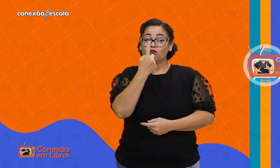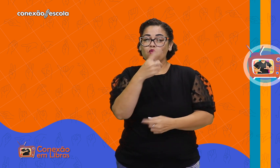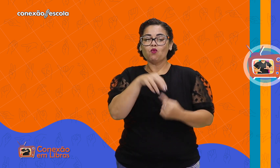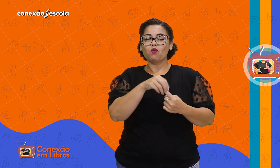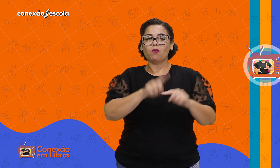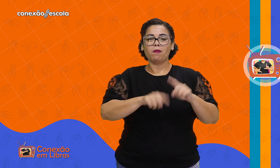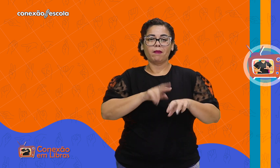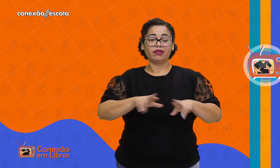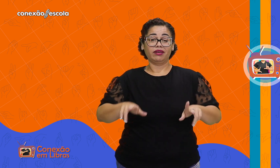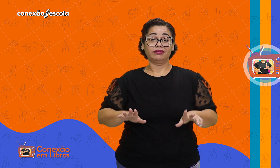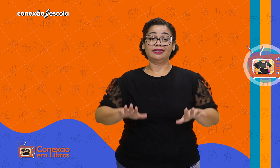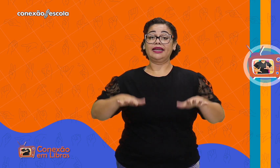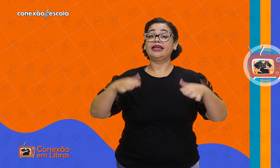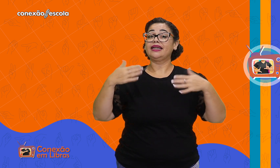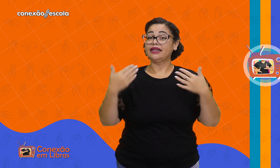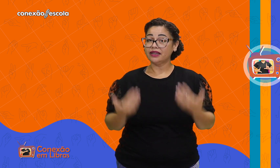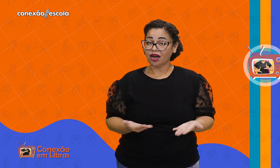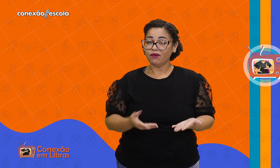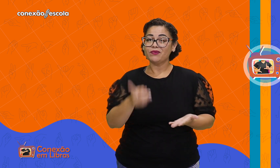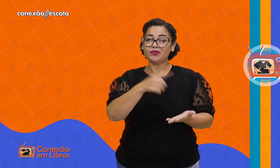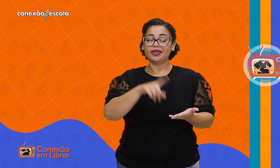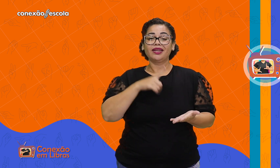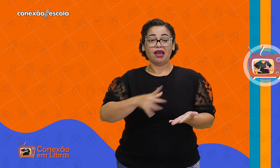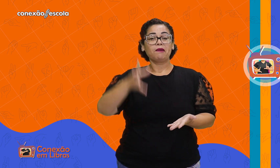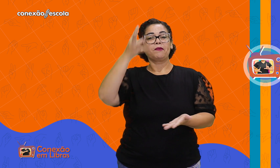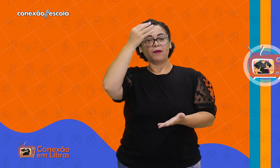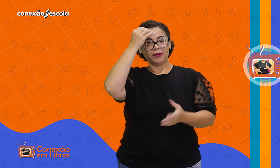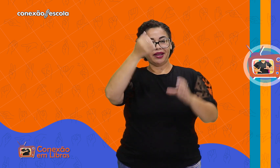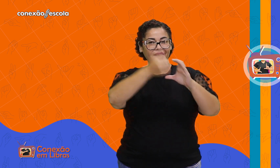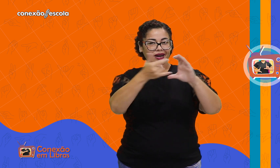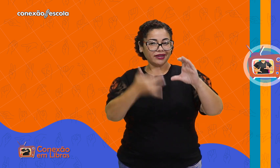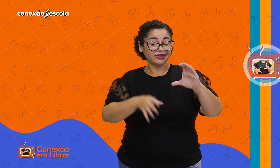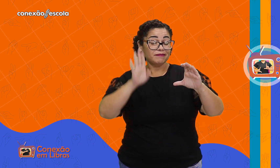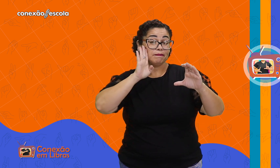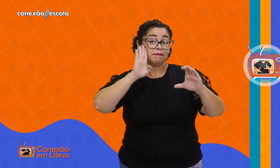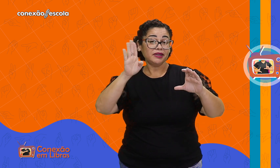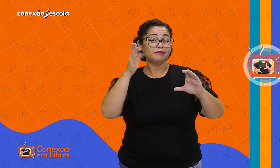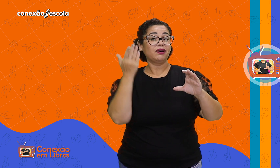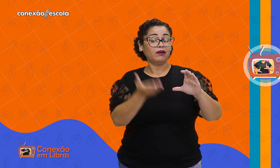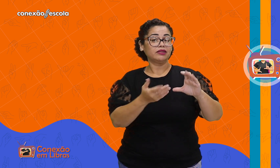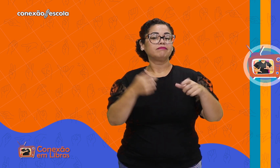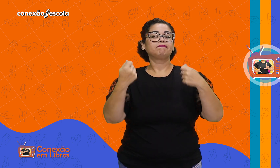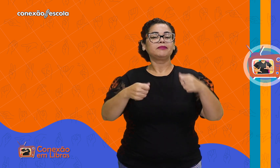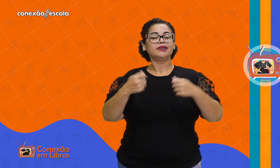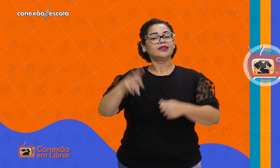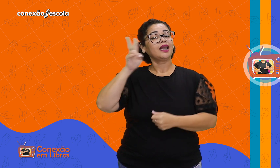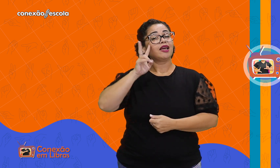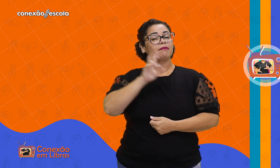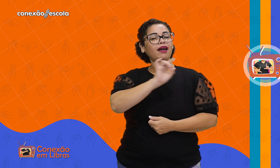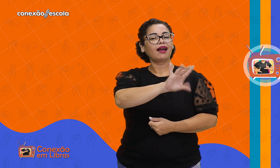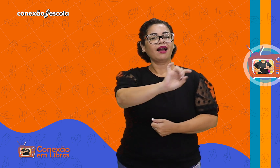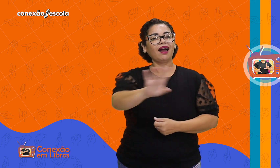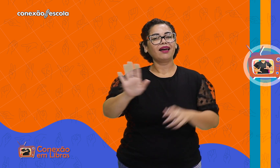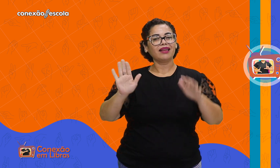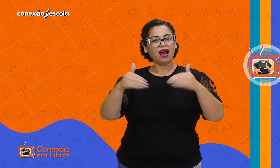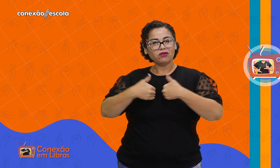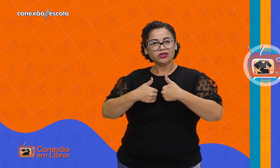apego a objetos. Então, além de compreender as características-chave, devemos lembrar que cada